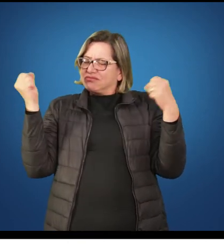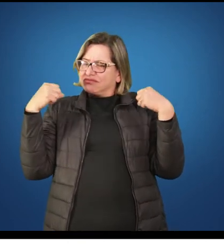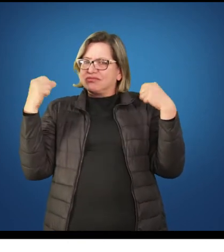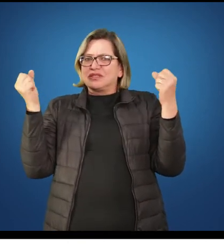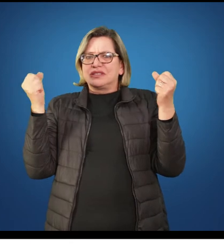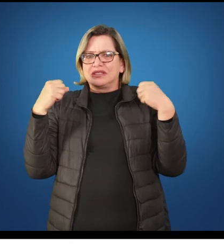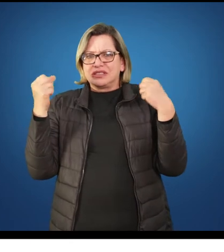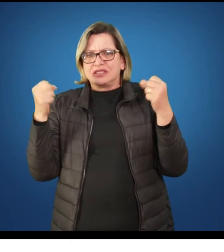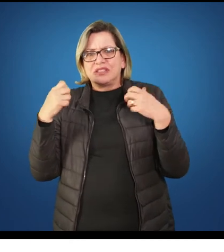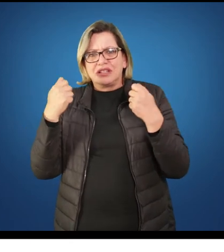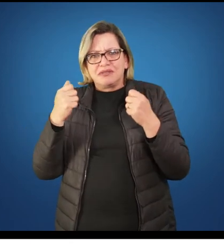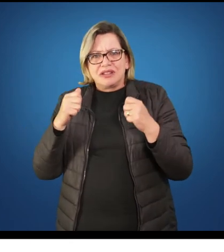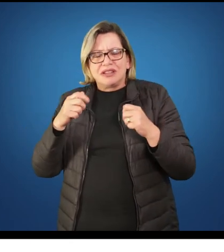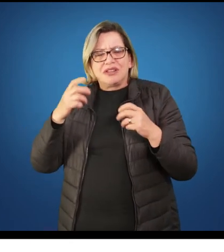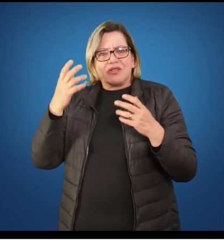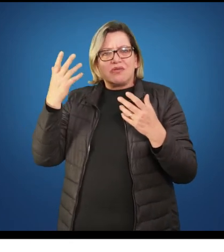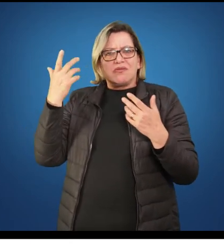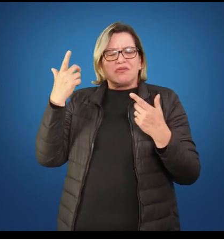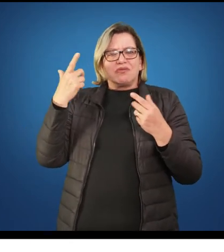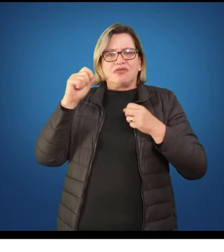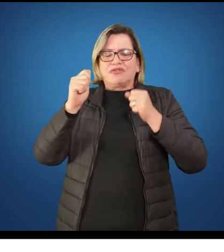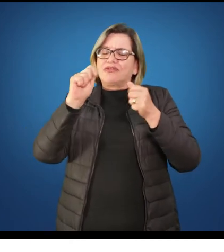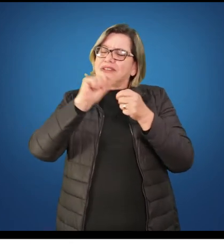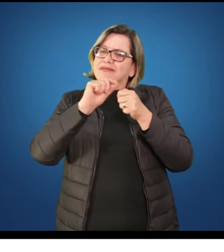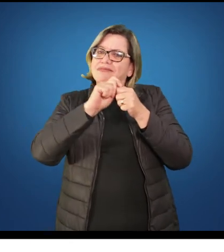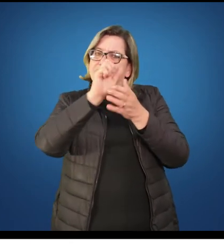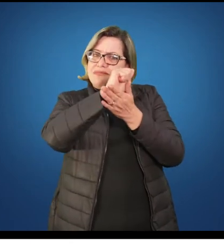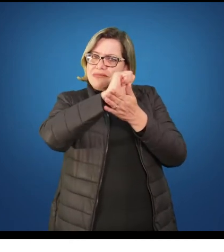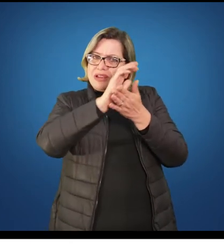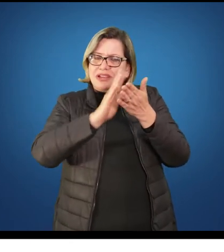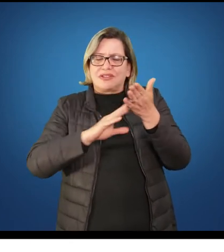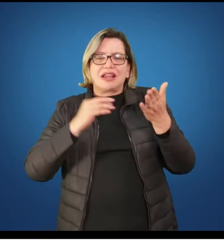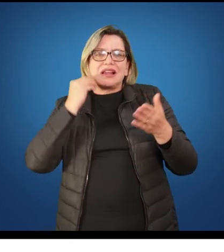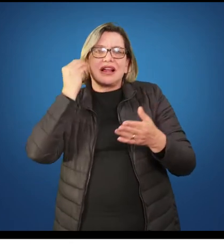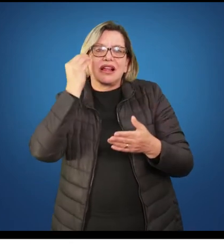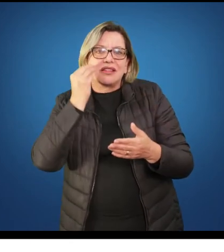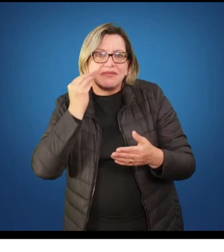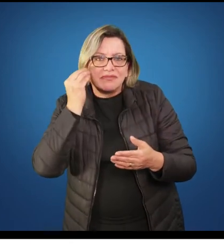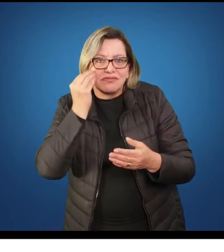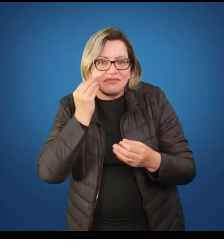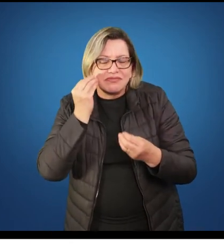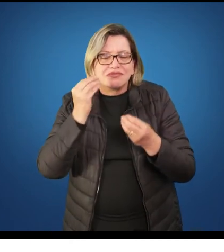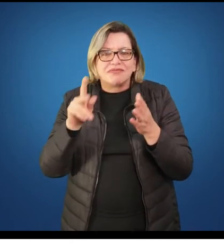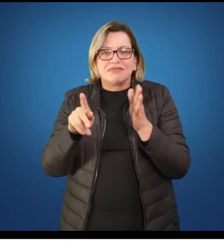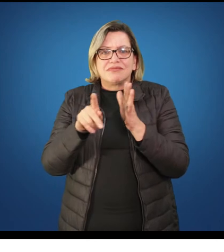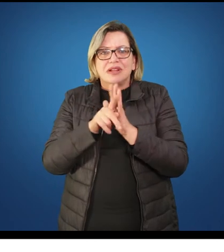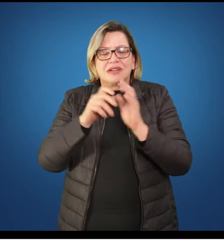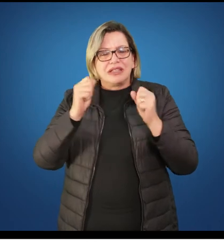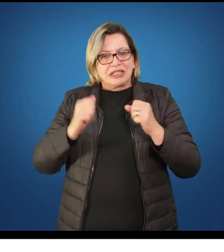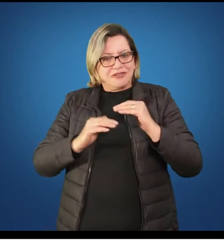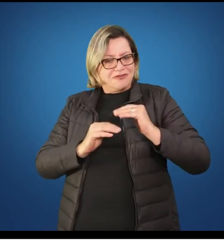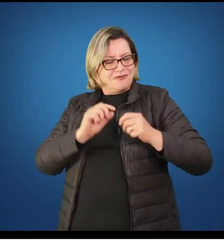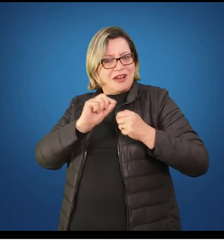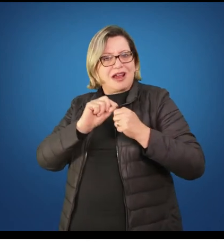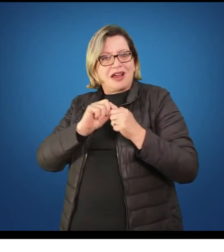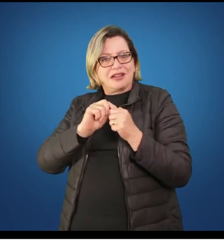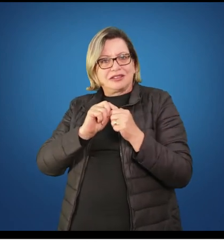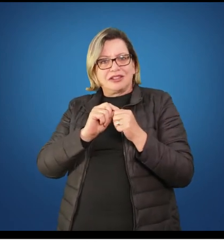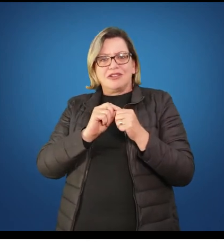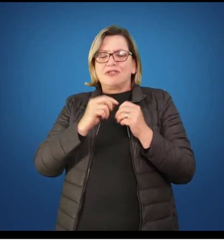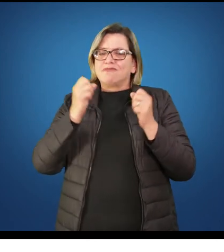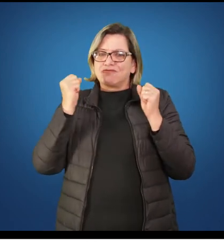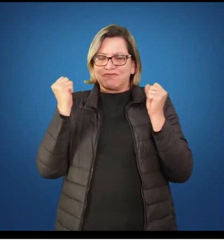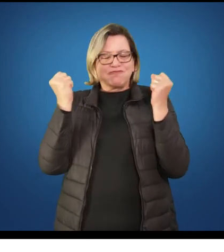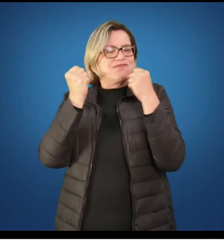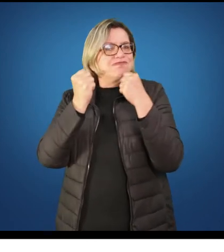experiências e não a partir daquelas marcas ou daqueles rótulos que nós, geralmente, vamos impor a